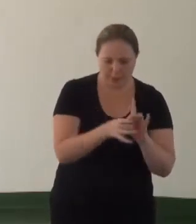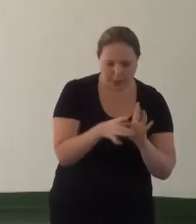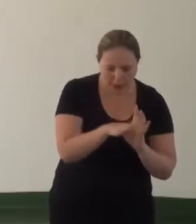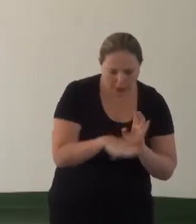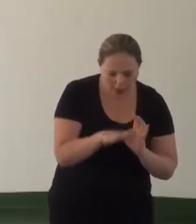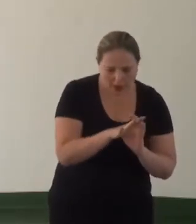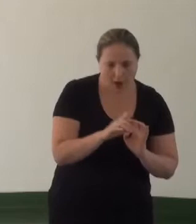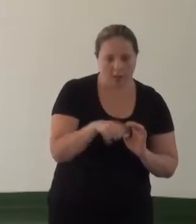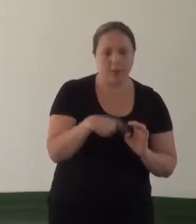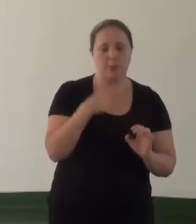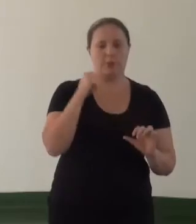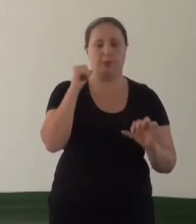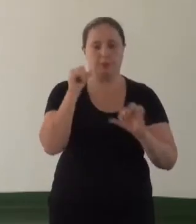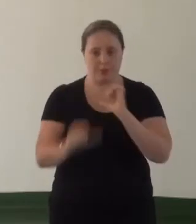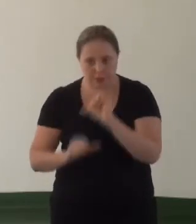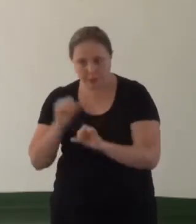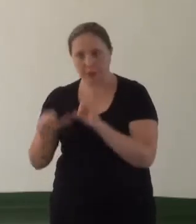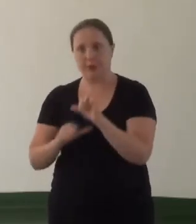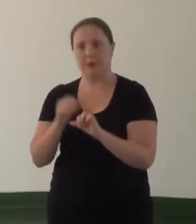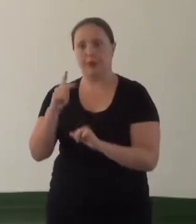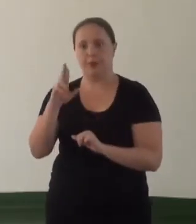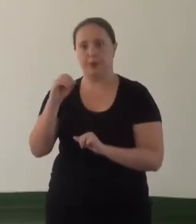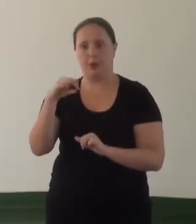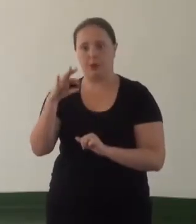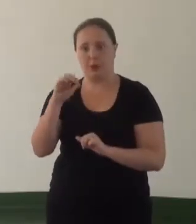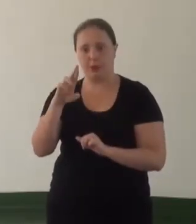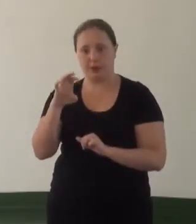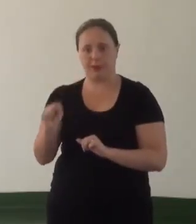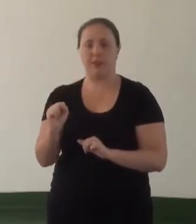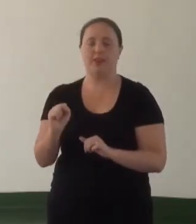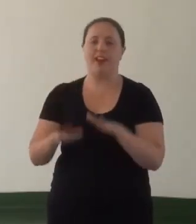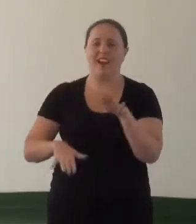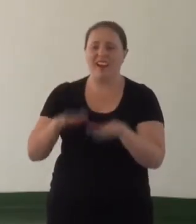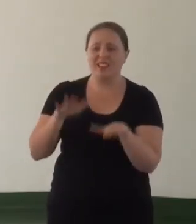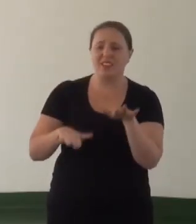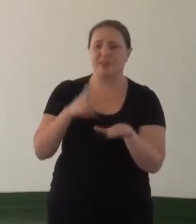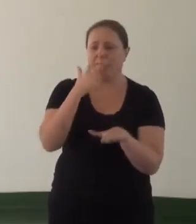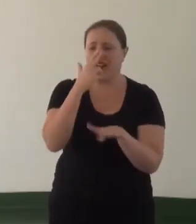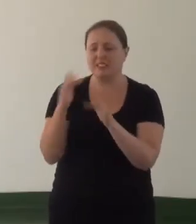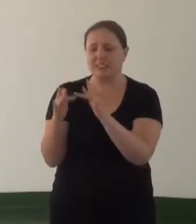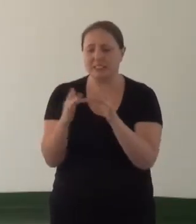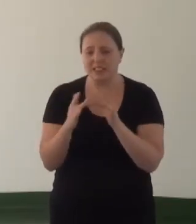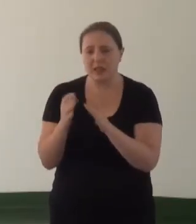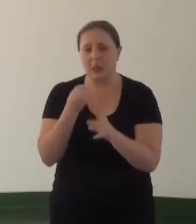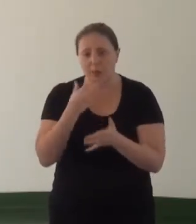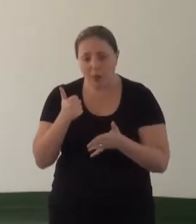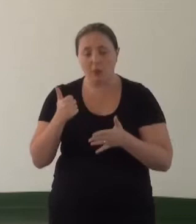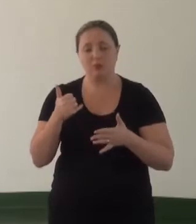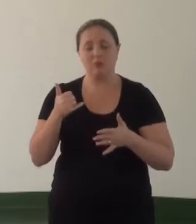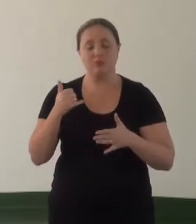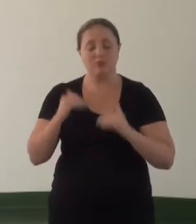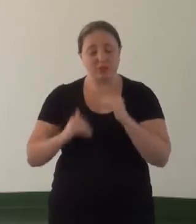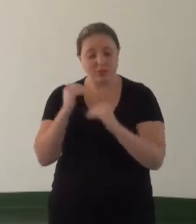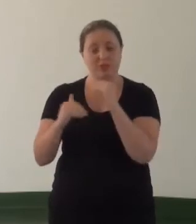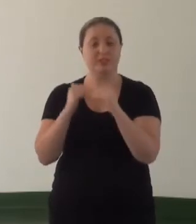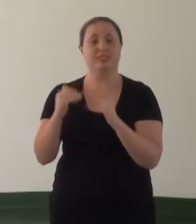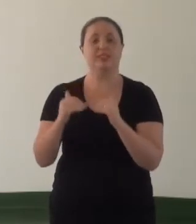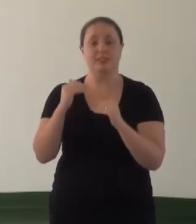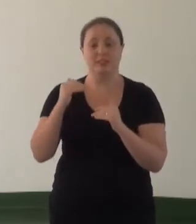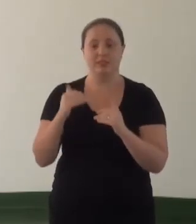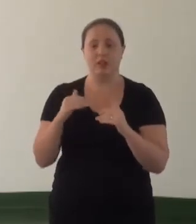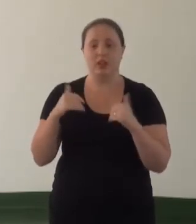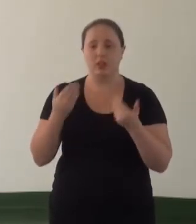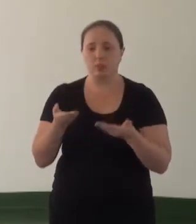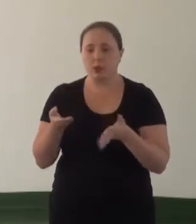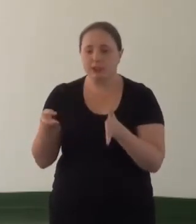e pela essa rotatividade desses promotores, às vezes, quando está já no desenvolvimento daquela questão que ela foi resolver,